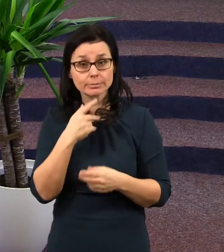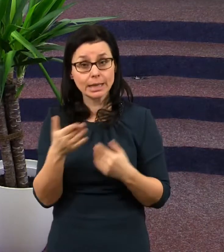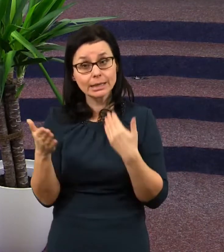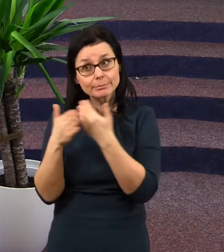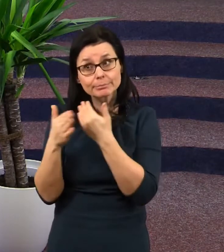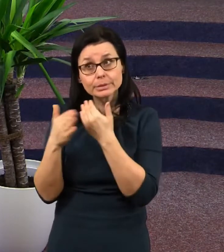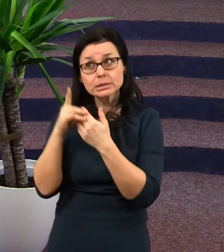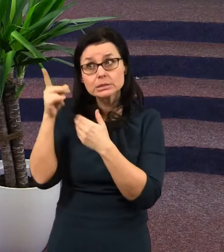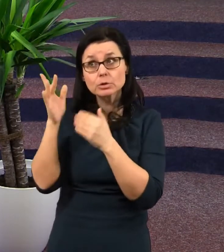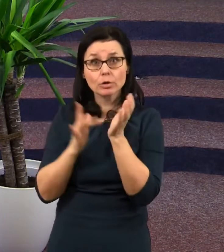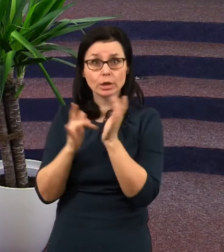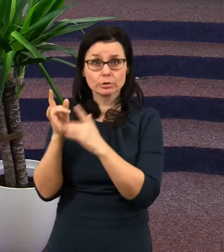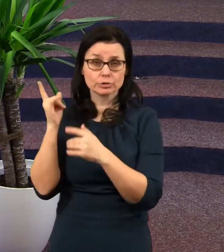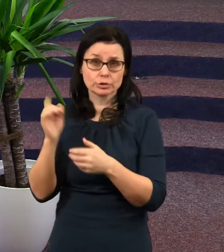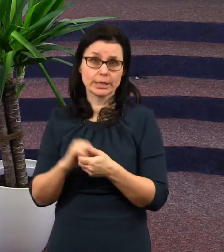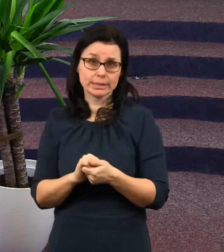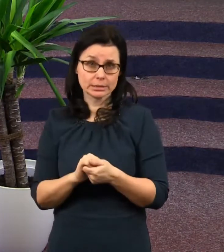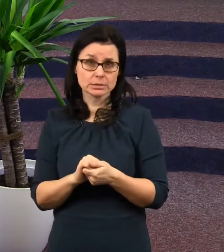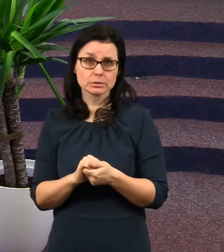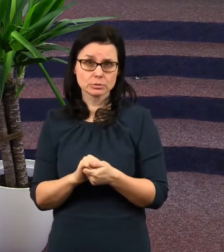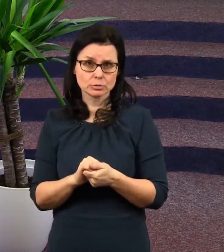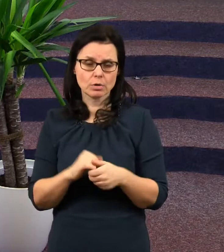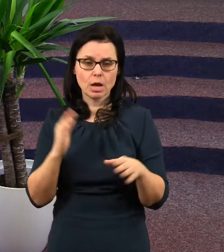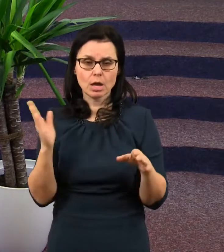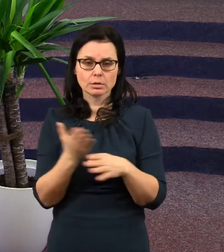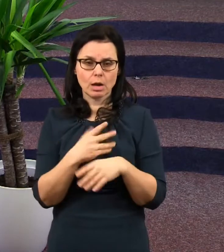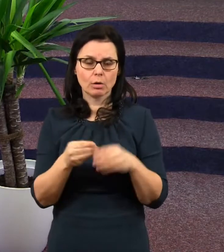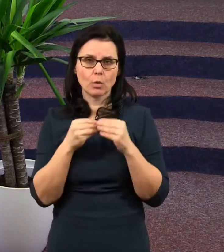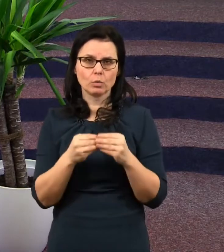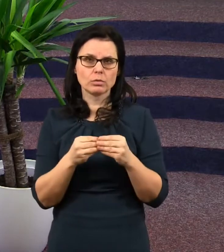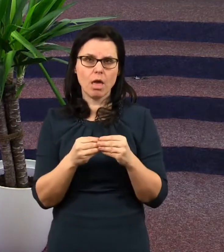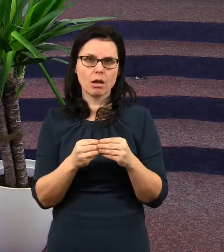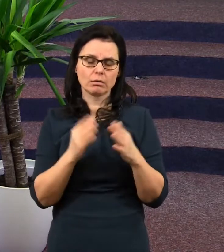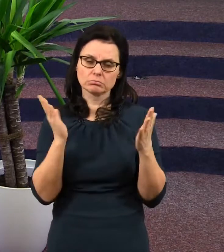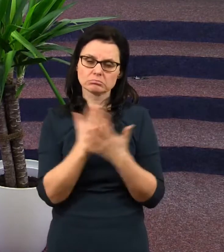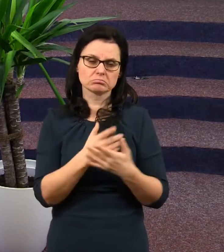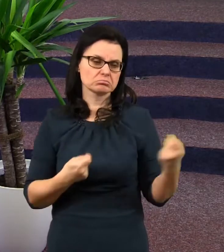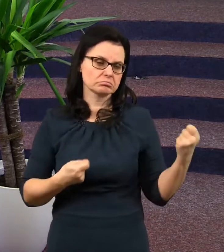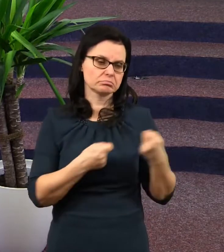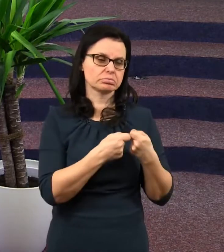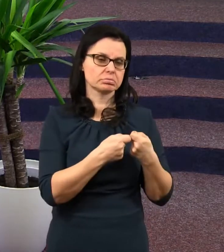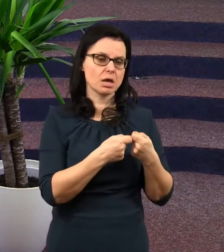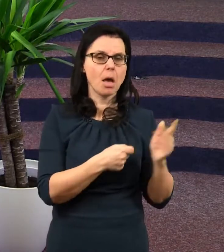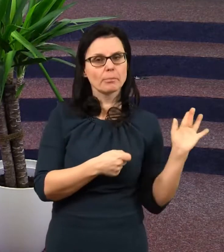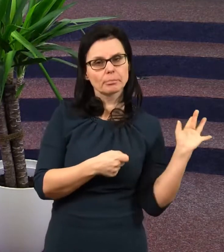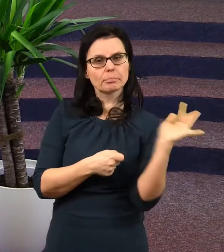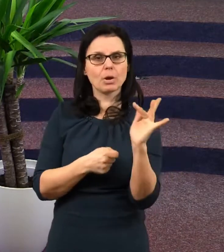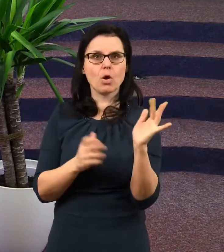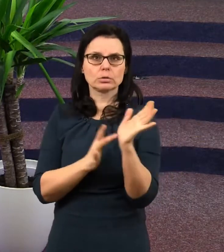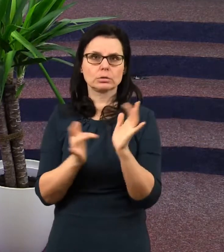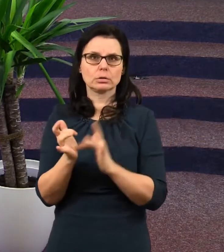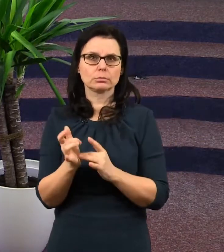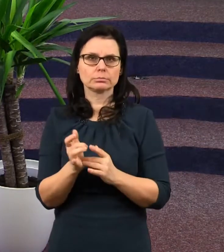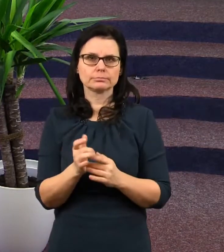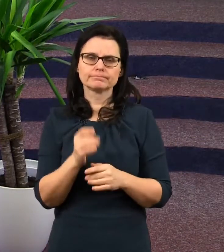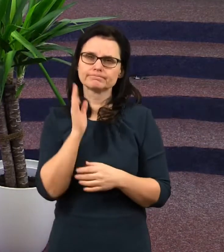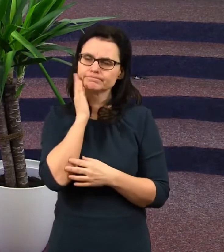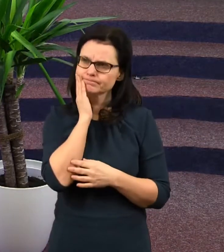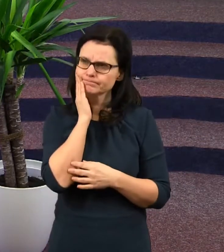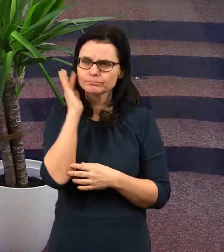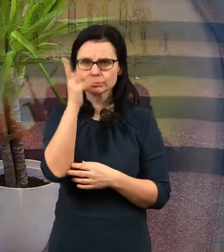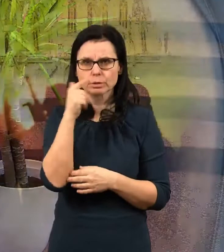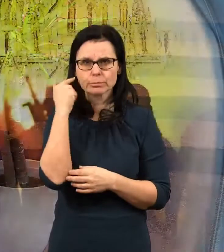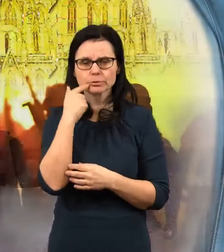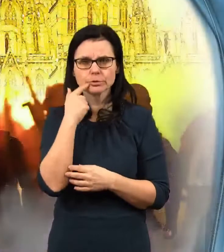tak blízko, tak se nakonec postavili proti němu. Mně to připomíná jenom jednu postavu mezi